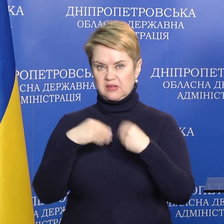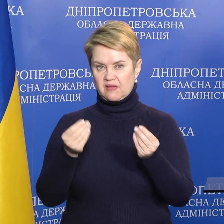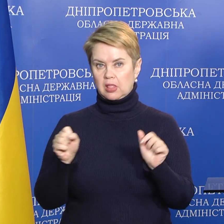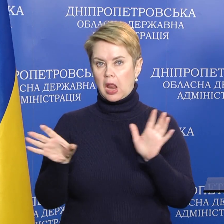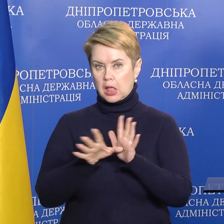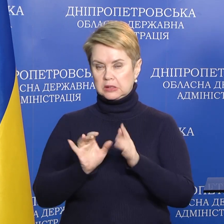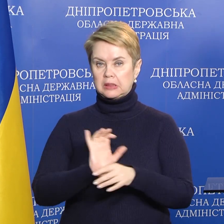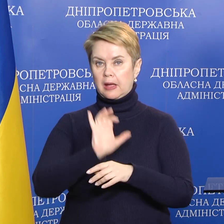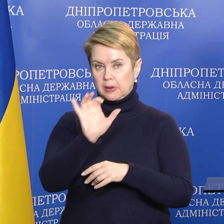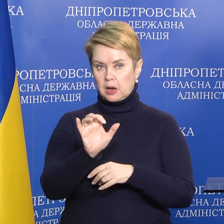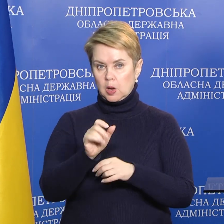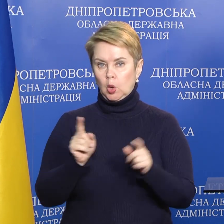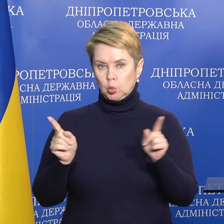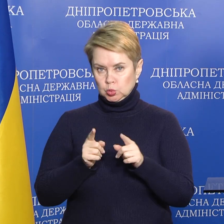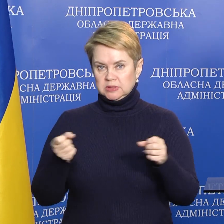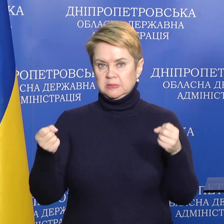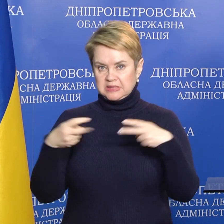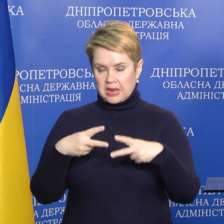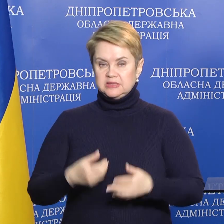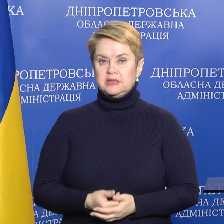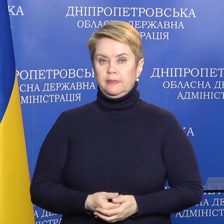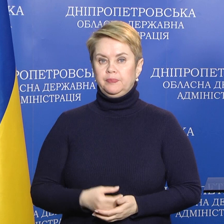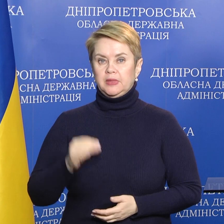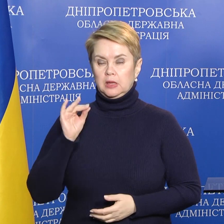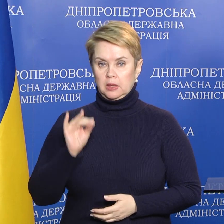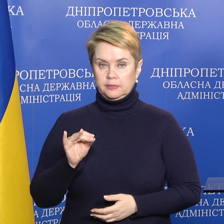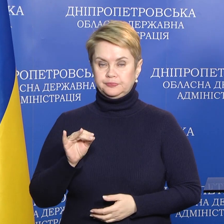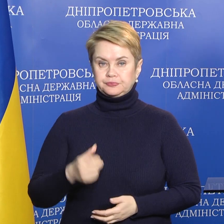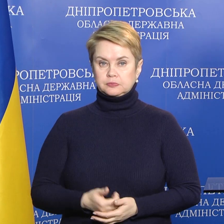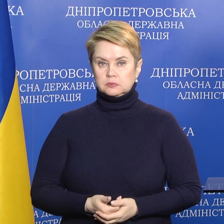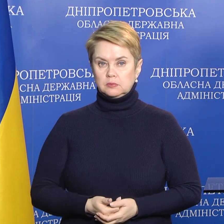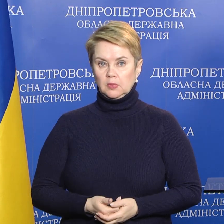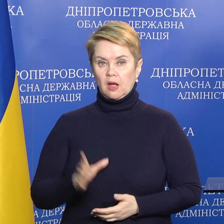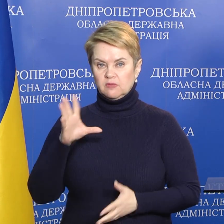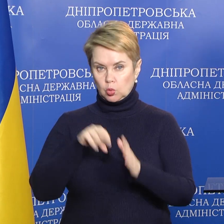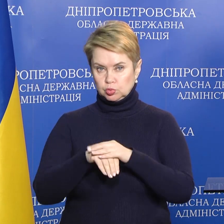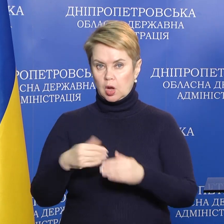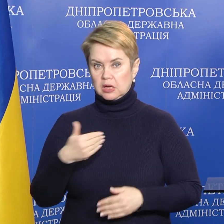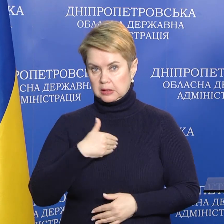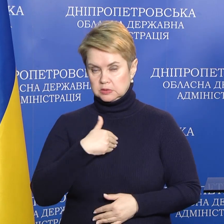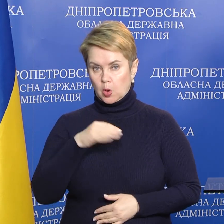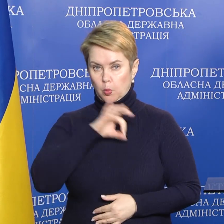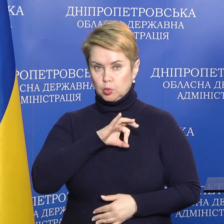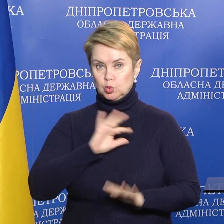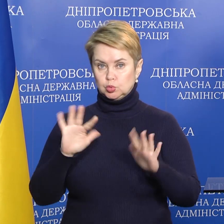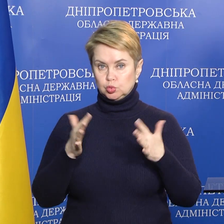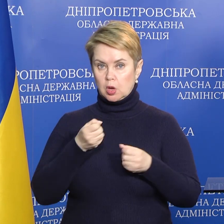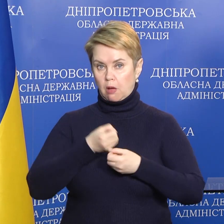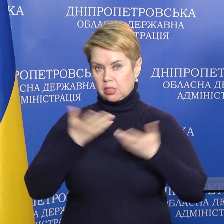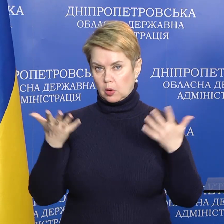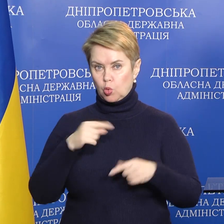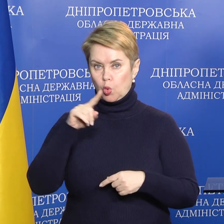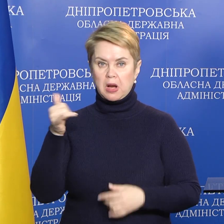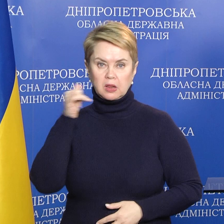электронные направления к узкопрофильным специалистам. И в том числе хотелось бы, пользуясь случаем, обнародовать